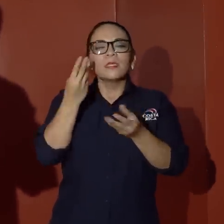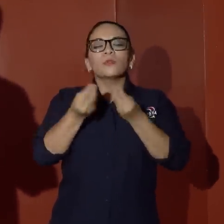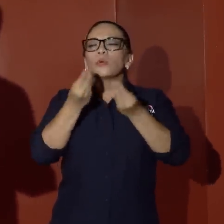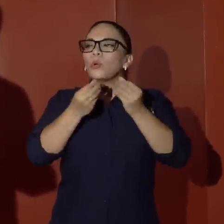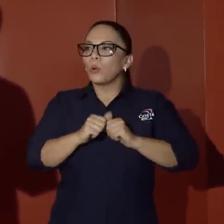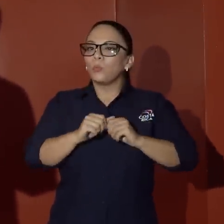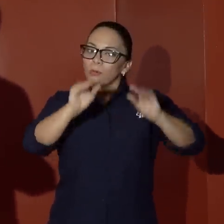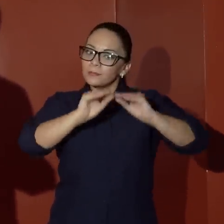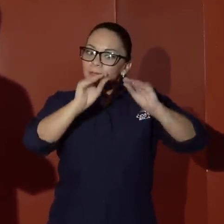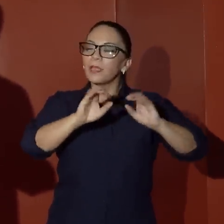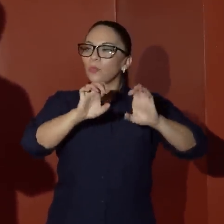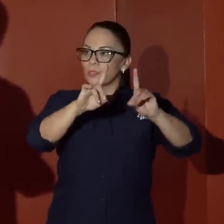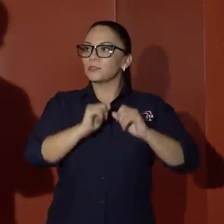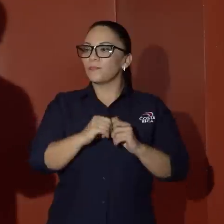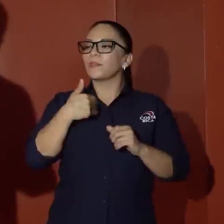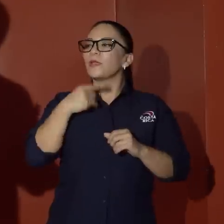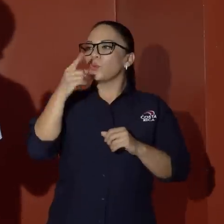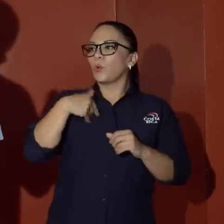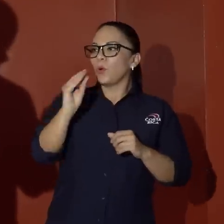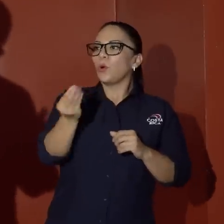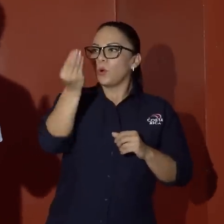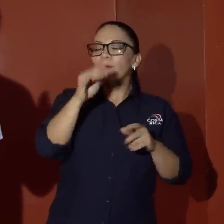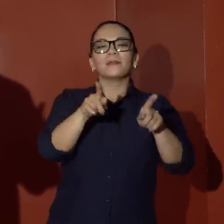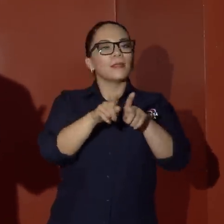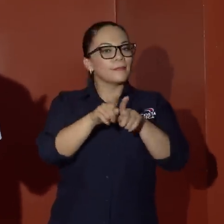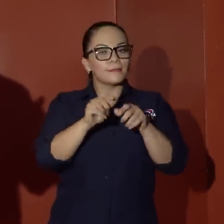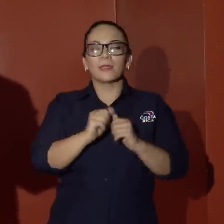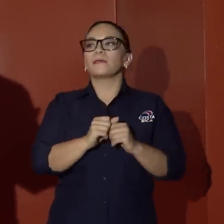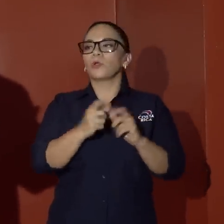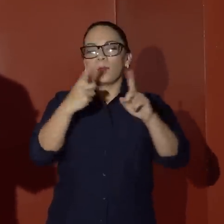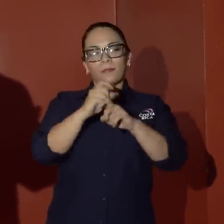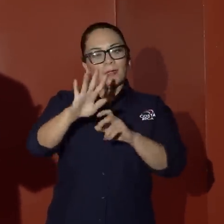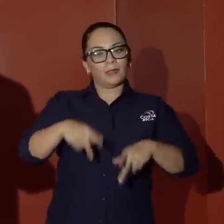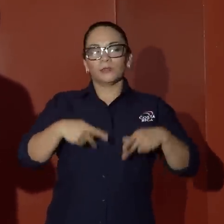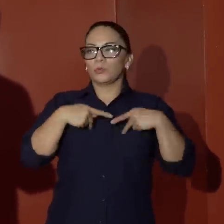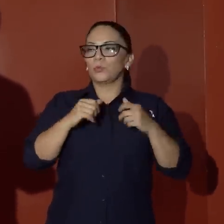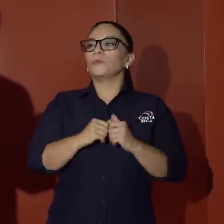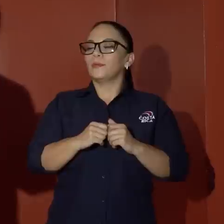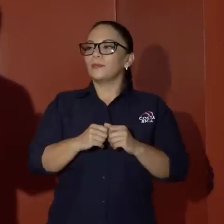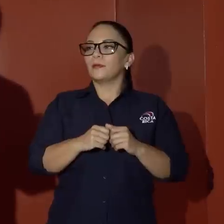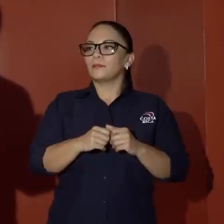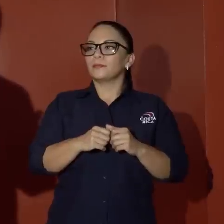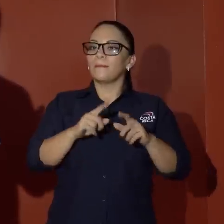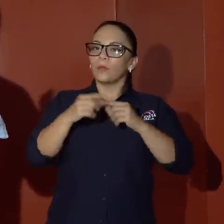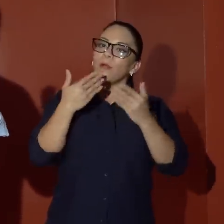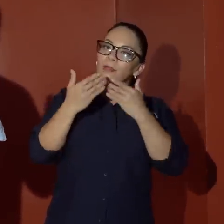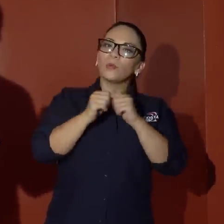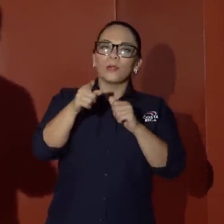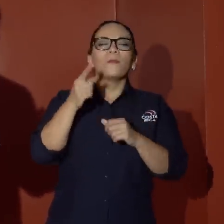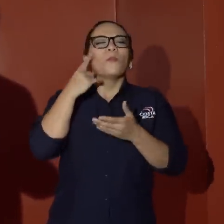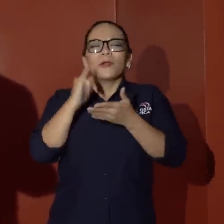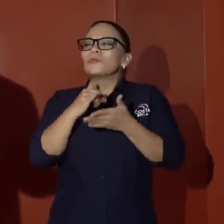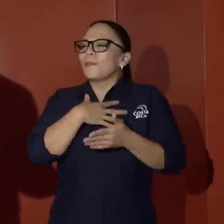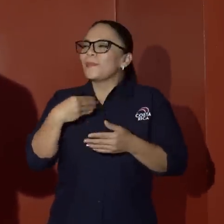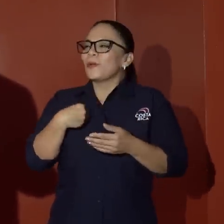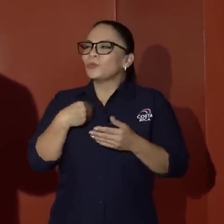dando educación. Hay un joven, también, muy compleja su vida, pero ya hablando con él. Por eso es que a me gusta